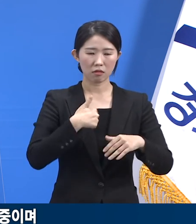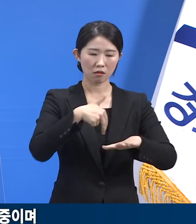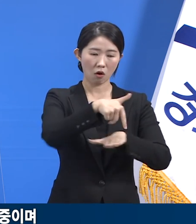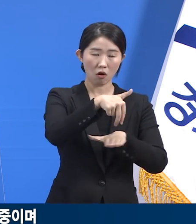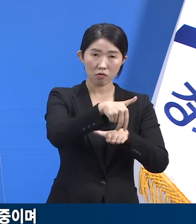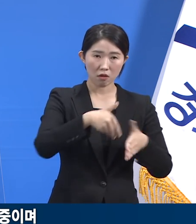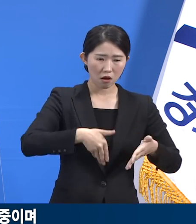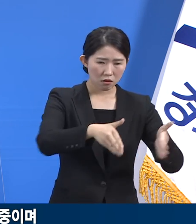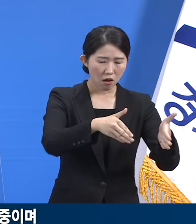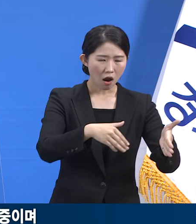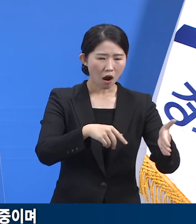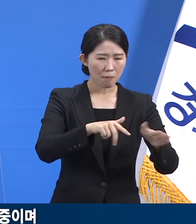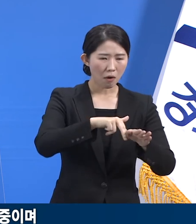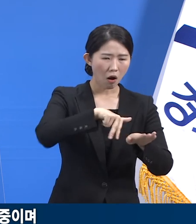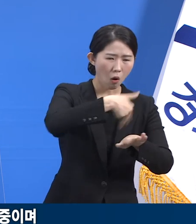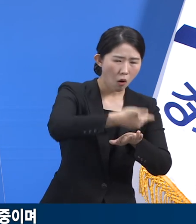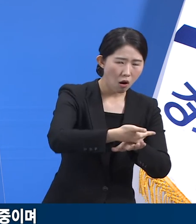없습니다.